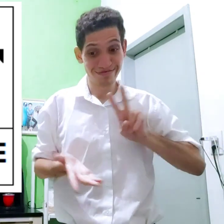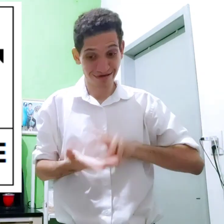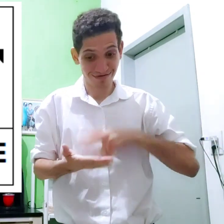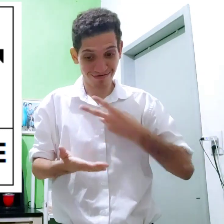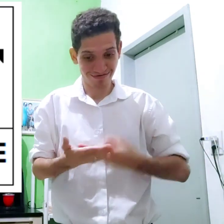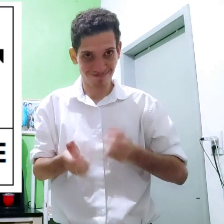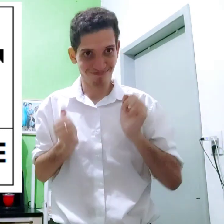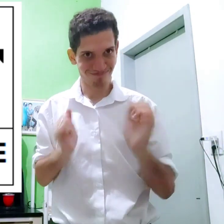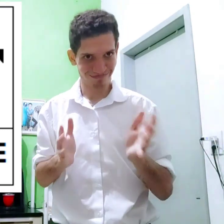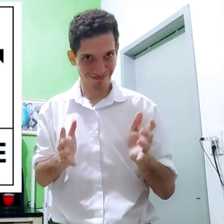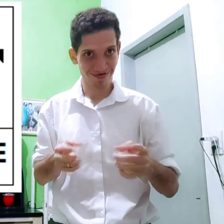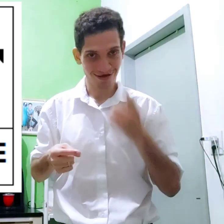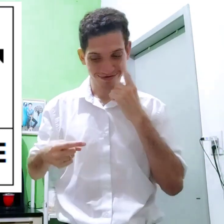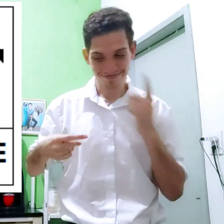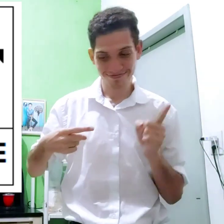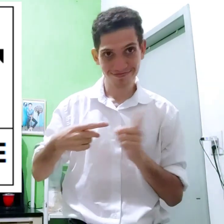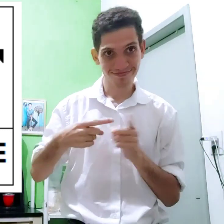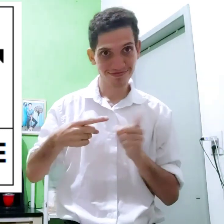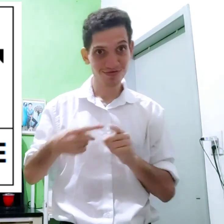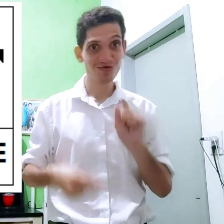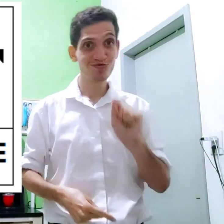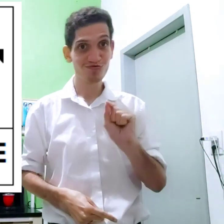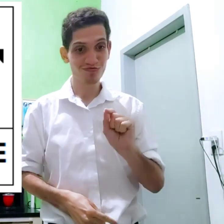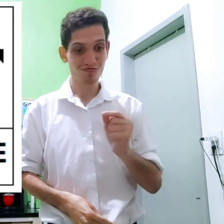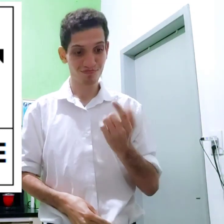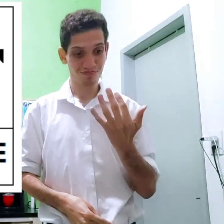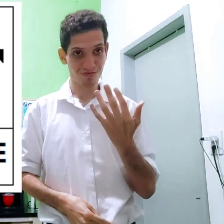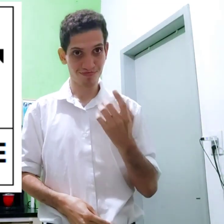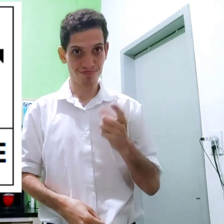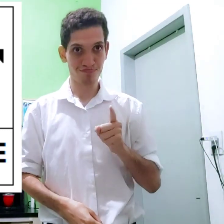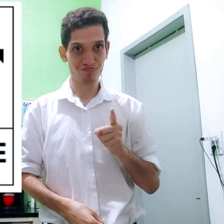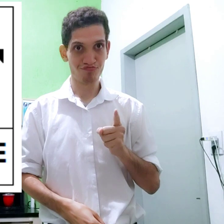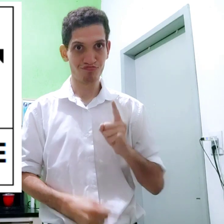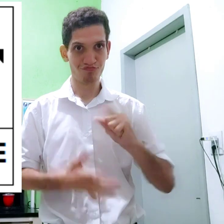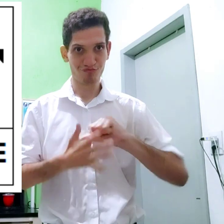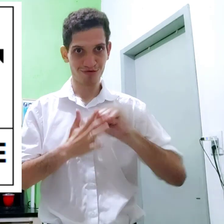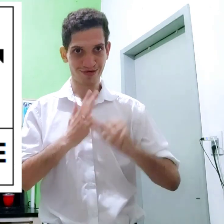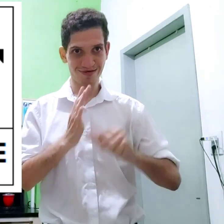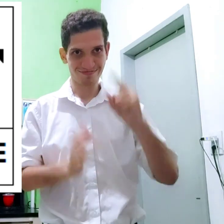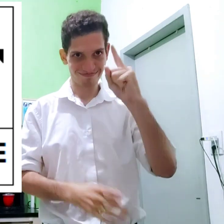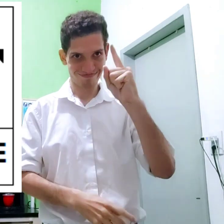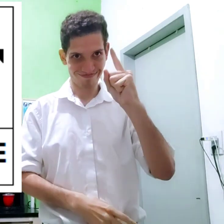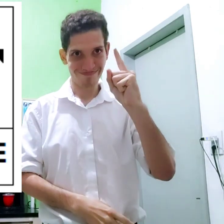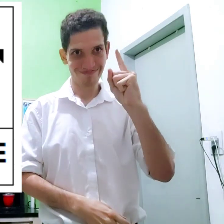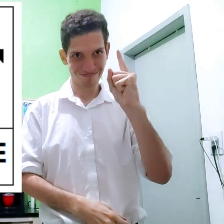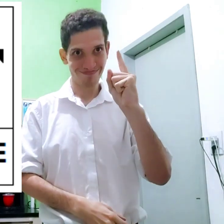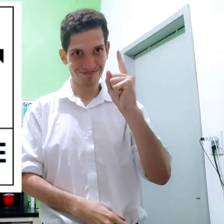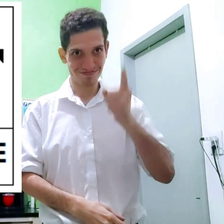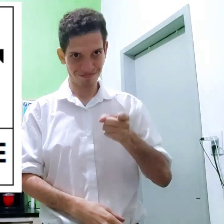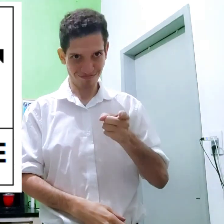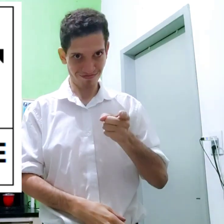primeiro a variação A tradução sinalizando que é o que? A mão assim, nessa configuração